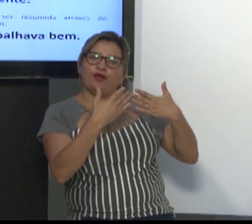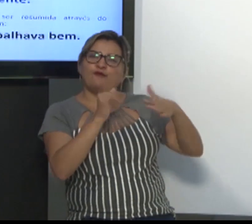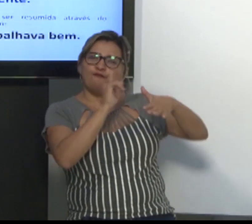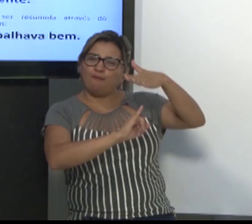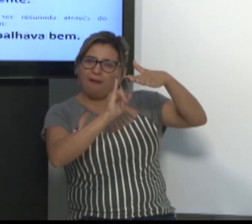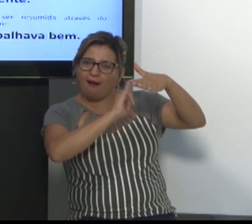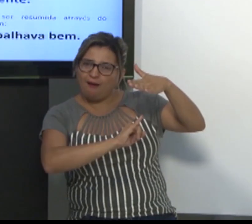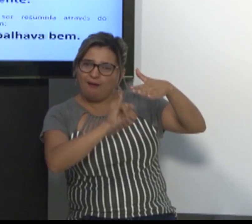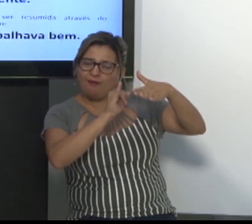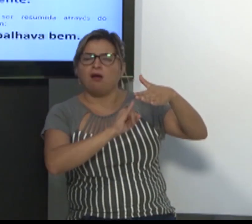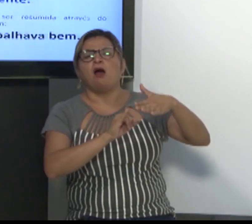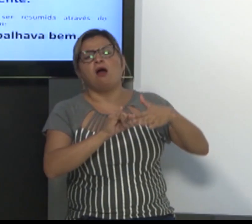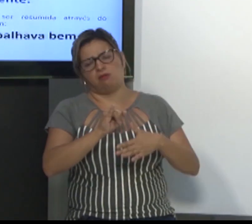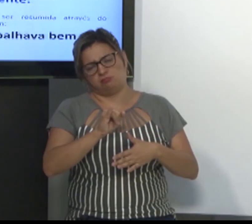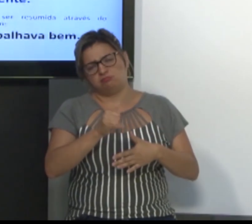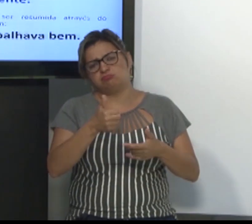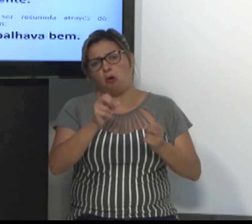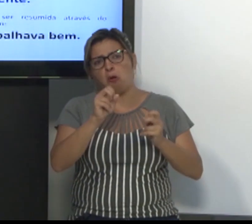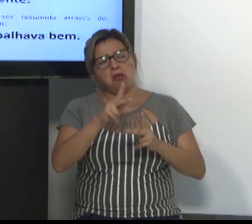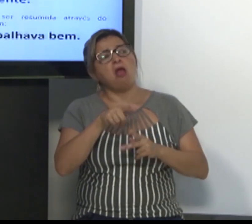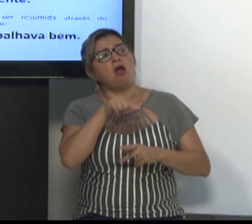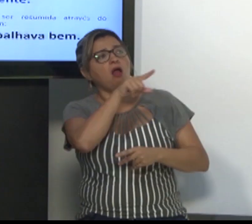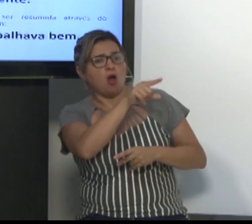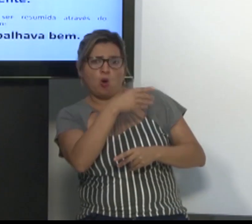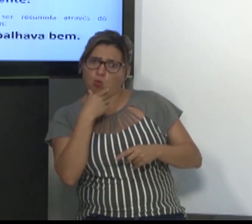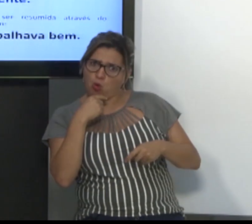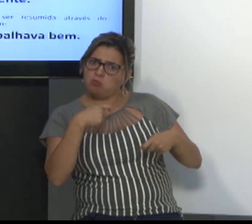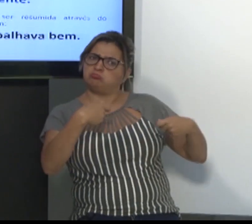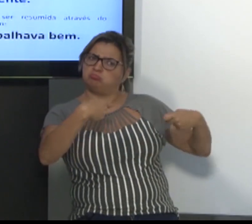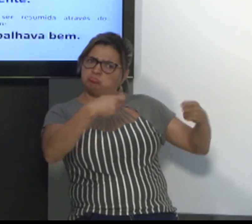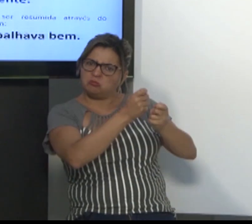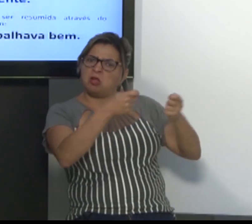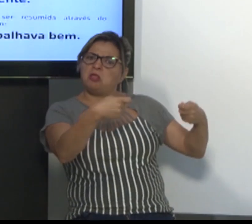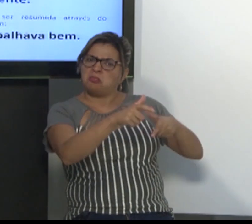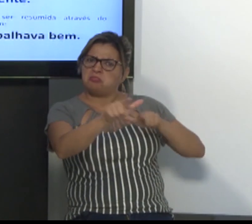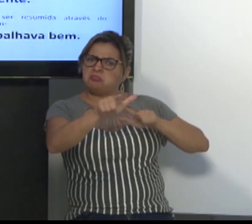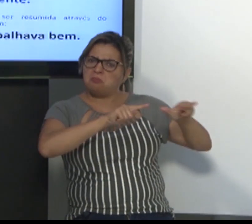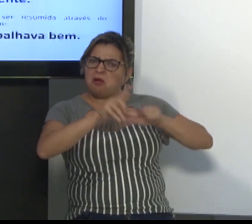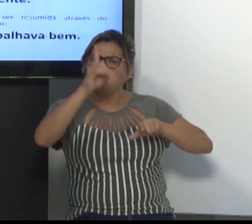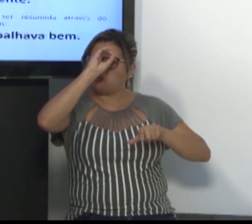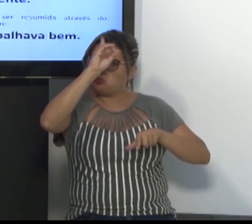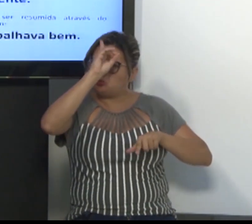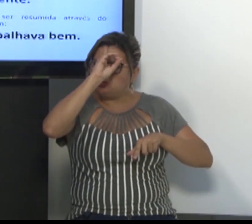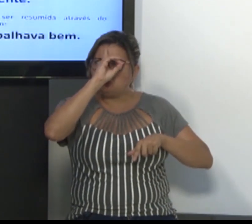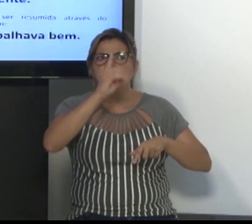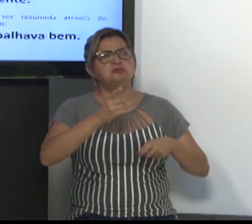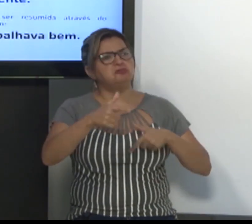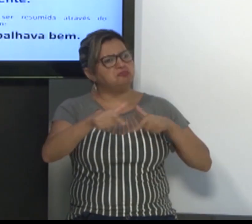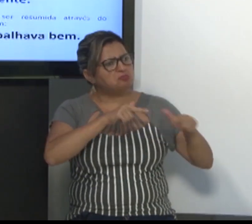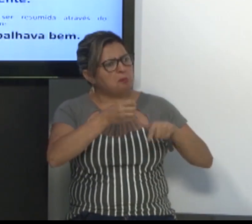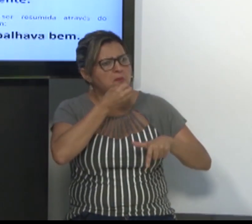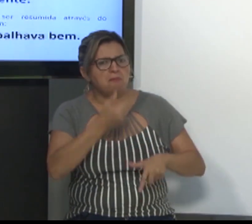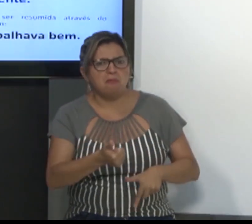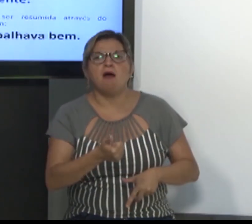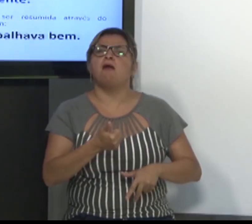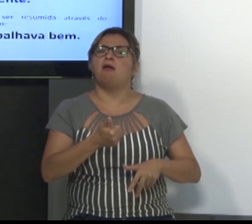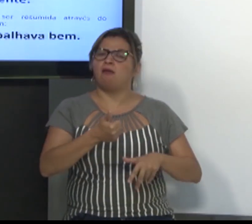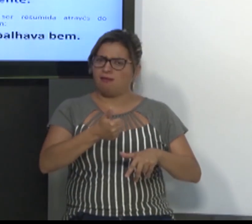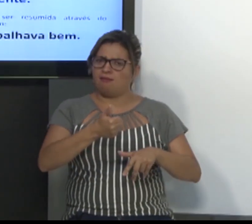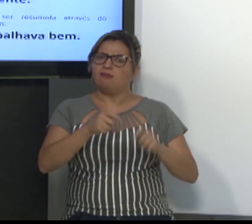O jardineiro trabalhava bem todos os dias, diariamente. Depende do momento, de